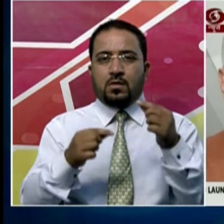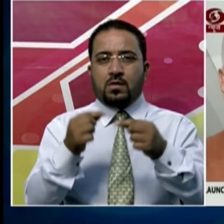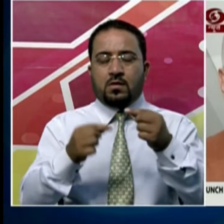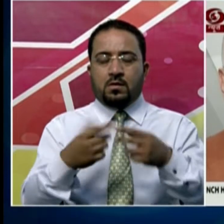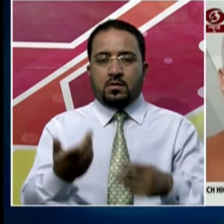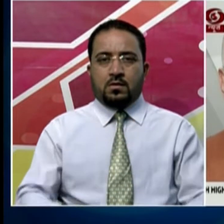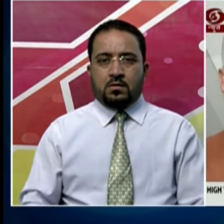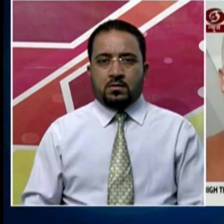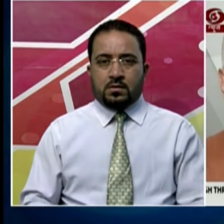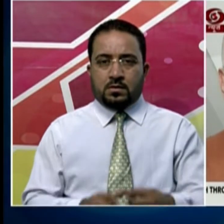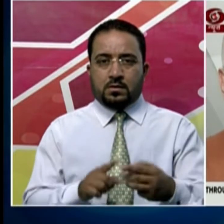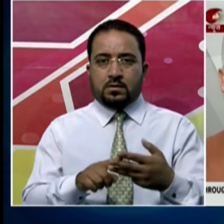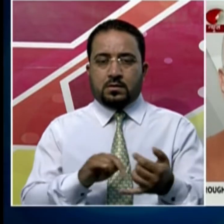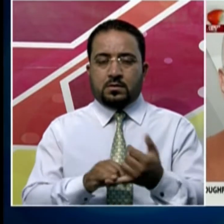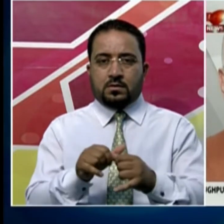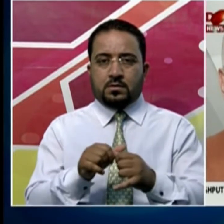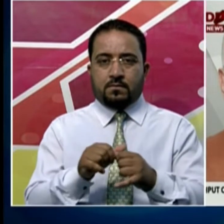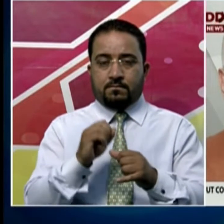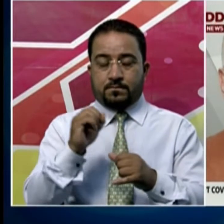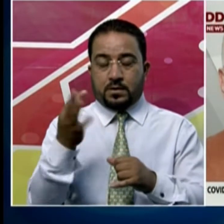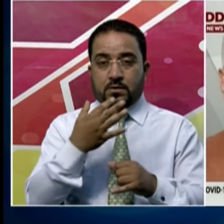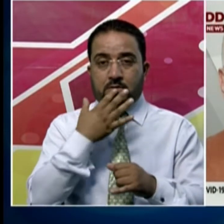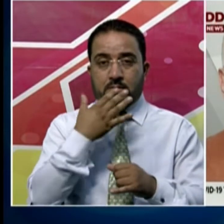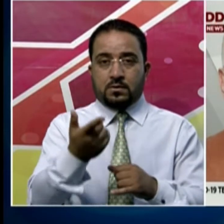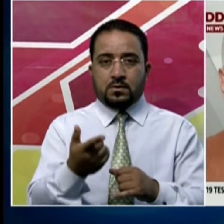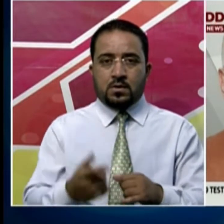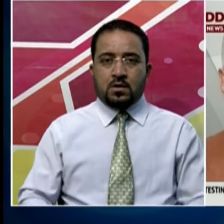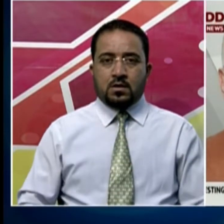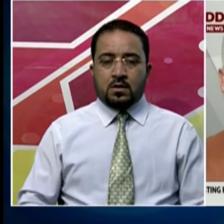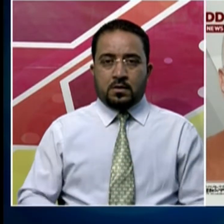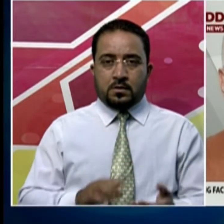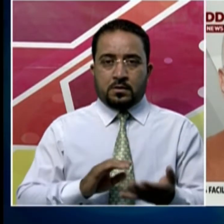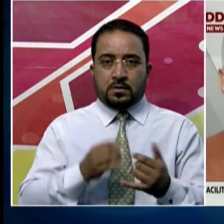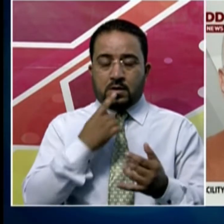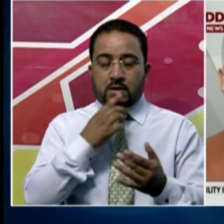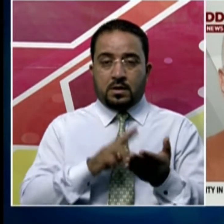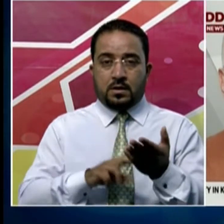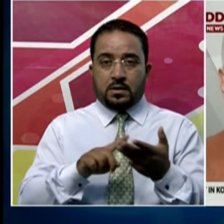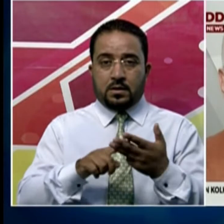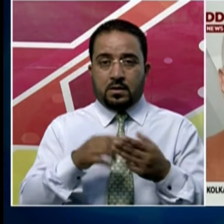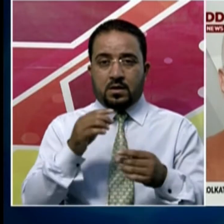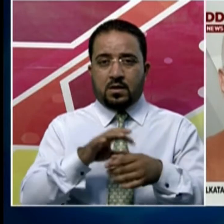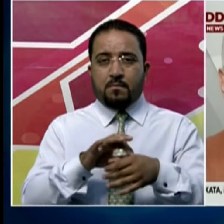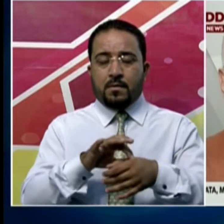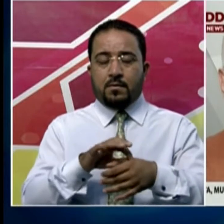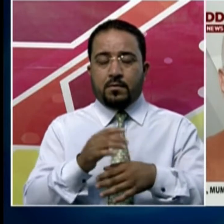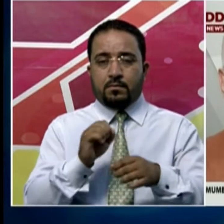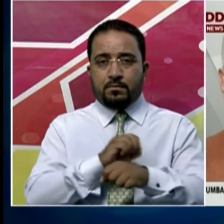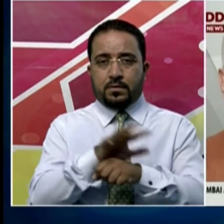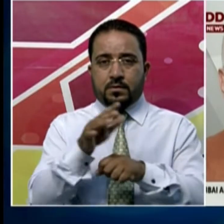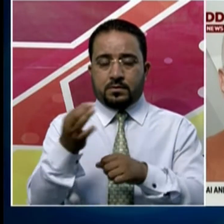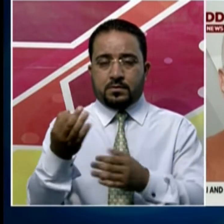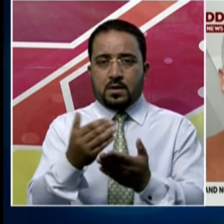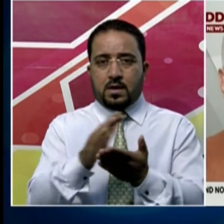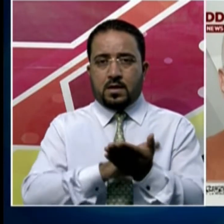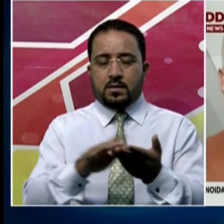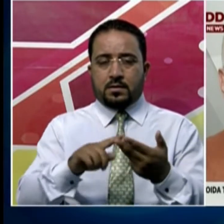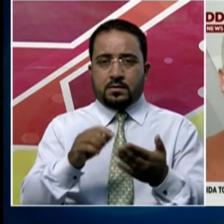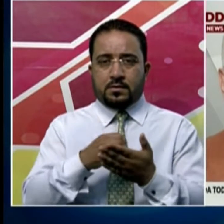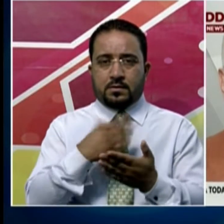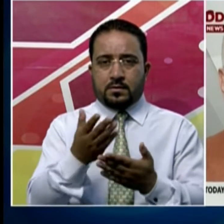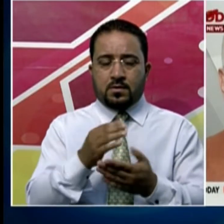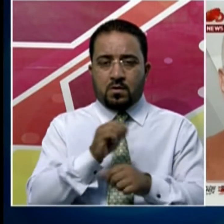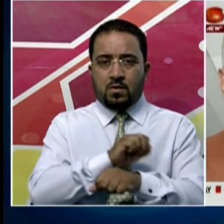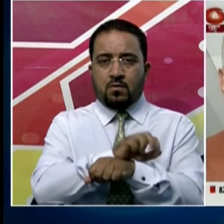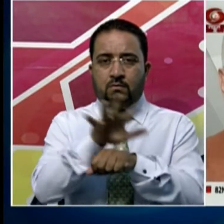اور پہلے پتہ لگانے اور علاج کرنے میں مدد ملے گی جس سے اس وبا